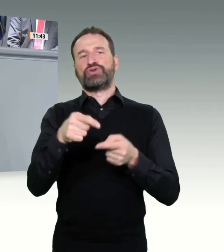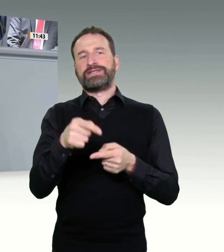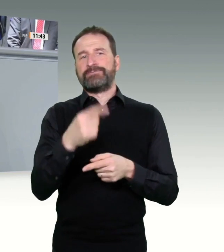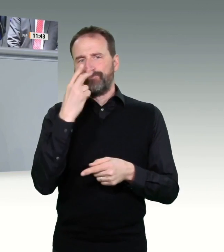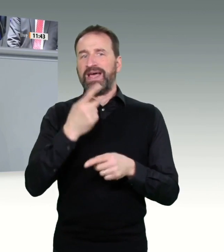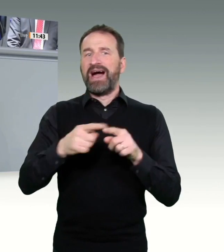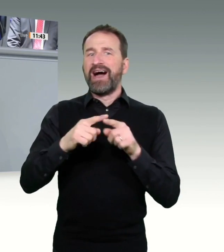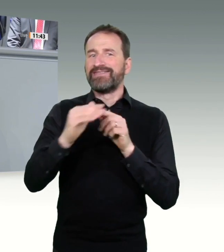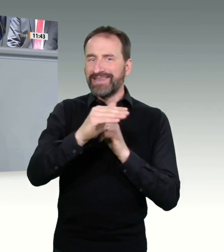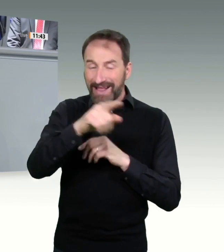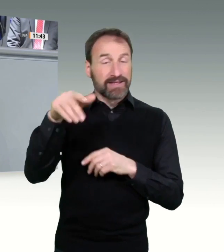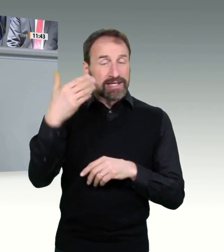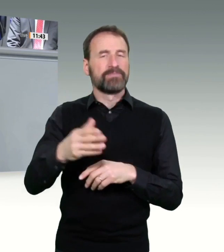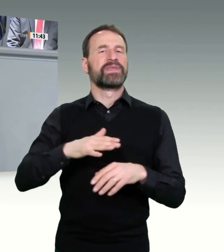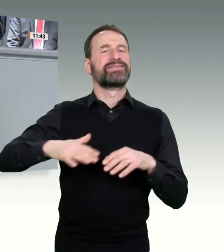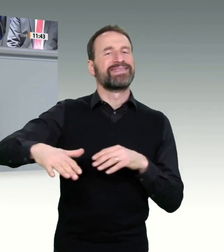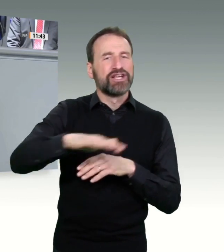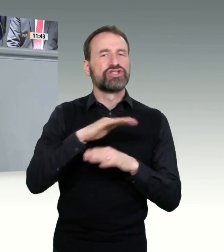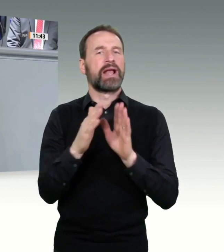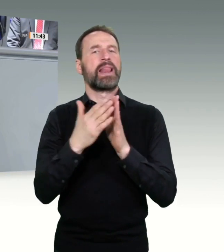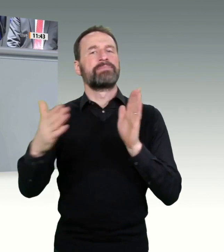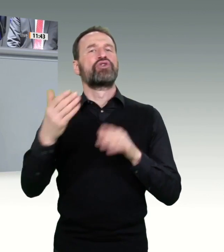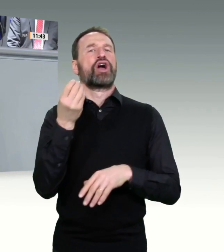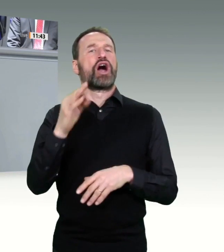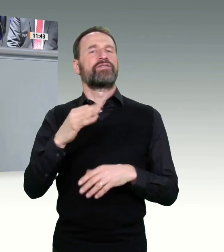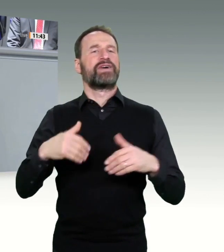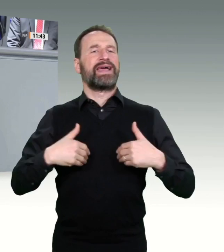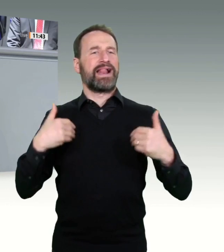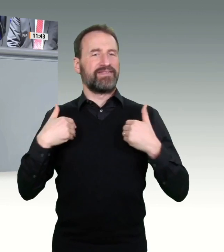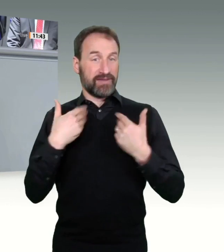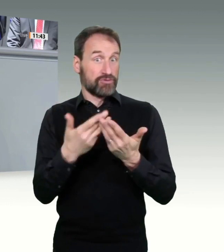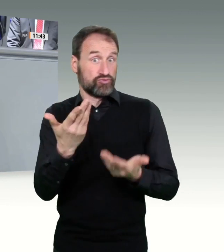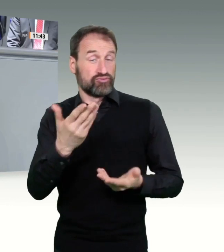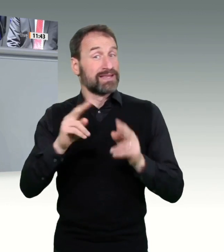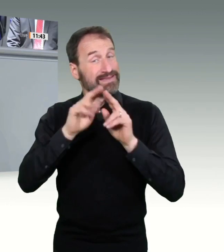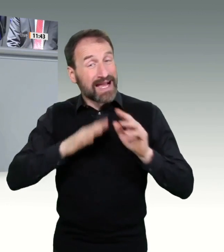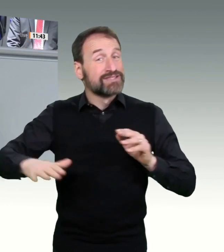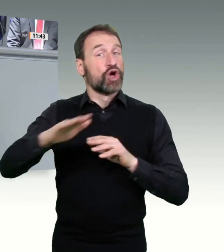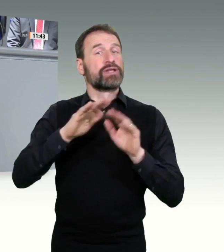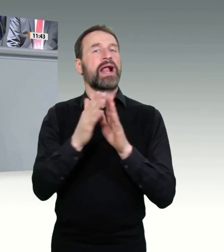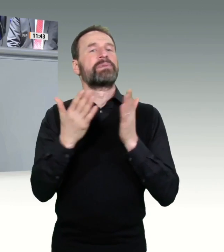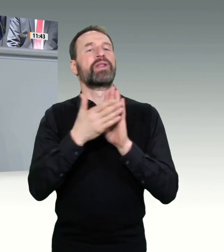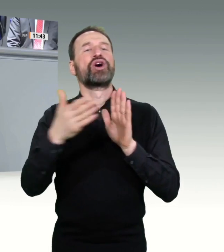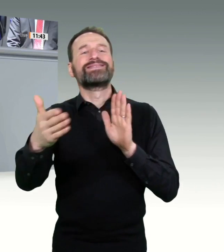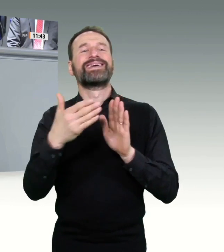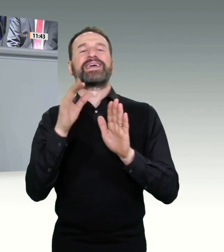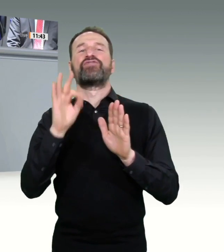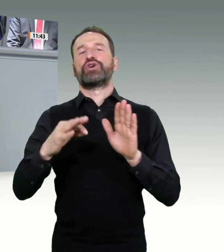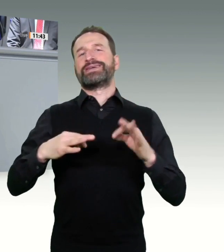einnehmen. Und Transparenz insgesamt im Gesundheitswesen ist für mich auch so ein Matchwinner, wo wir wirklich noch nachsteuern müssen.